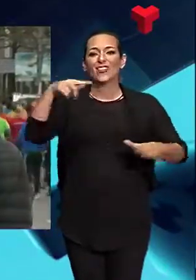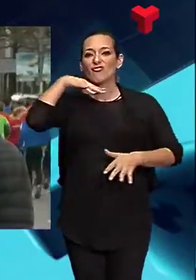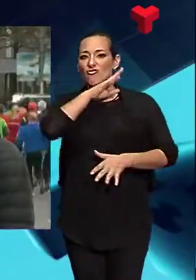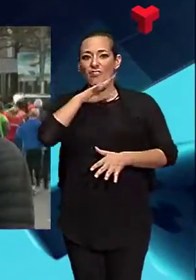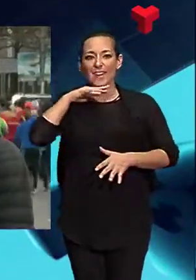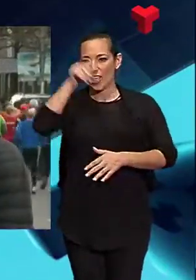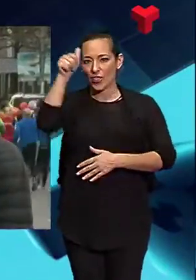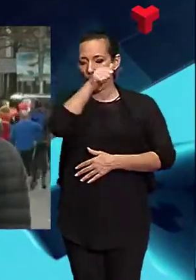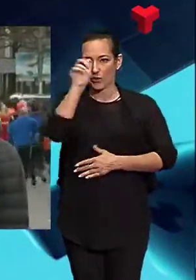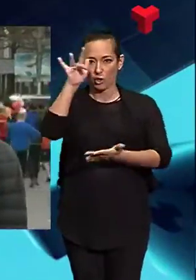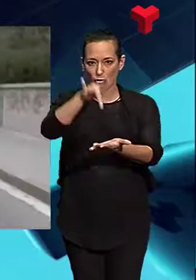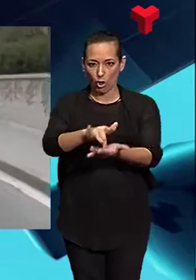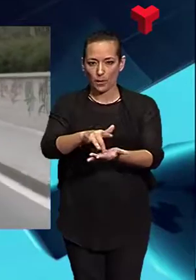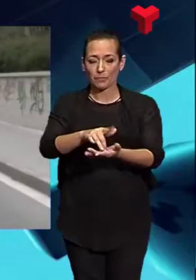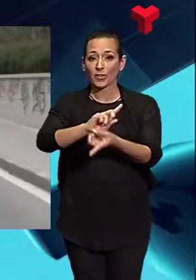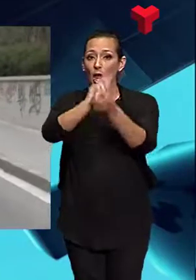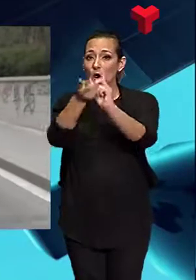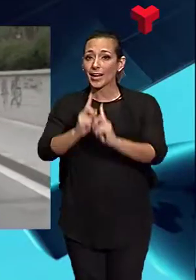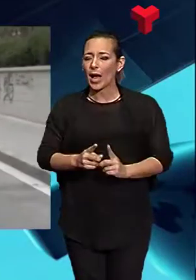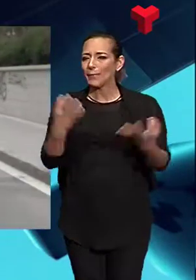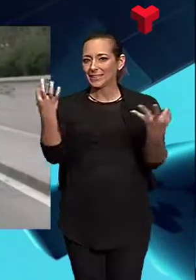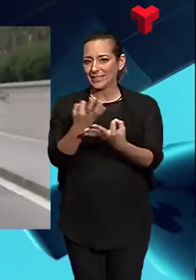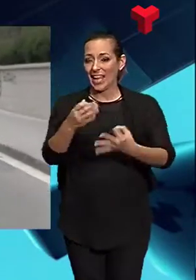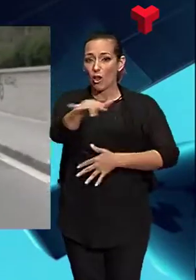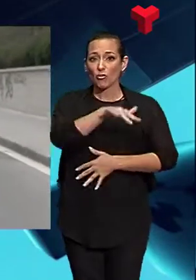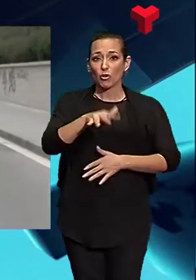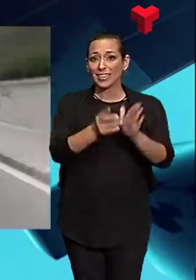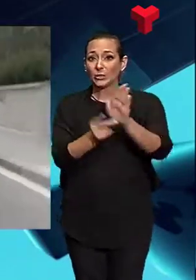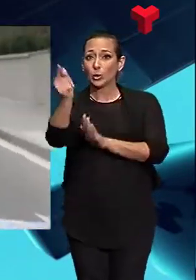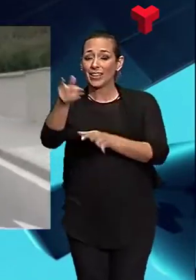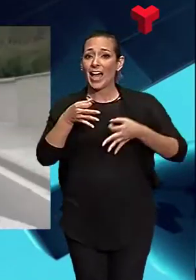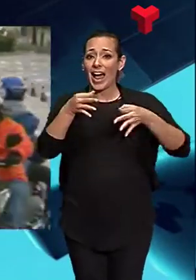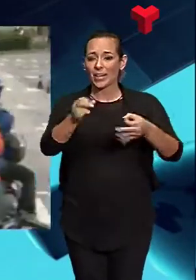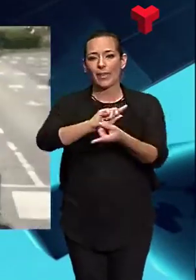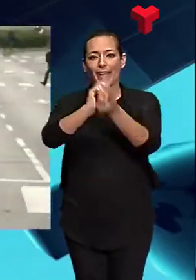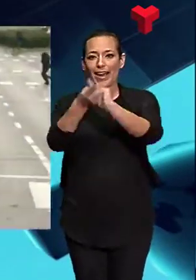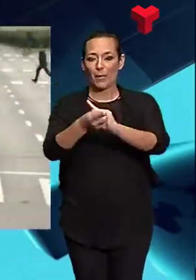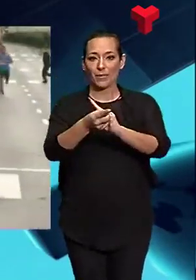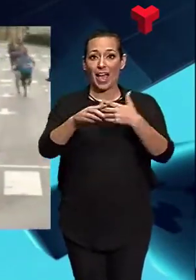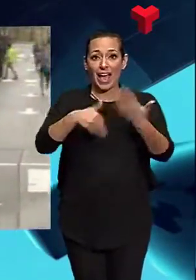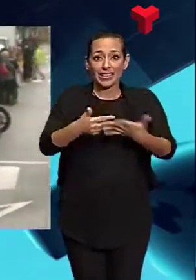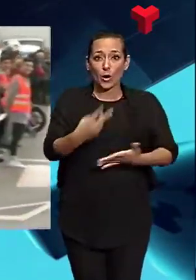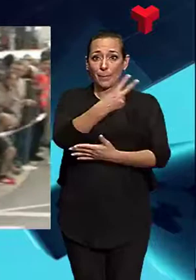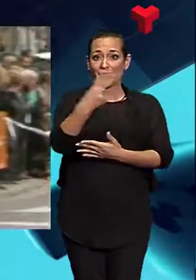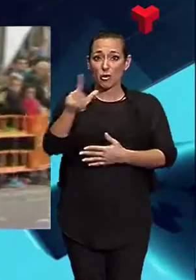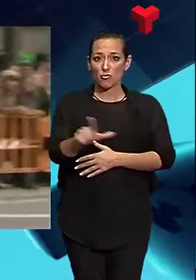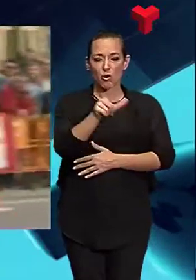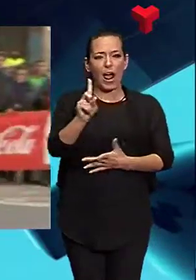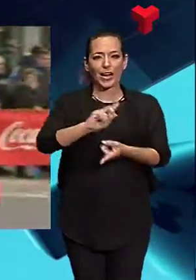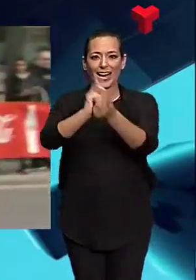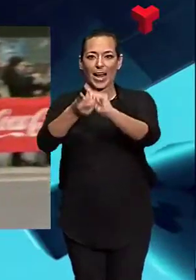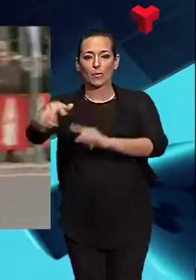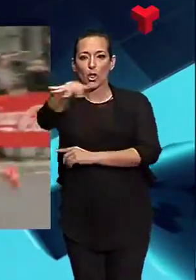Entre les novetats figura el canvi del punt de sortida i arribada, ja no serà el passeig 22 de juliol, sinó el Parc dels